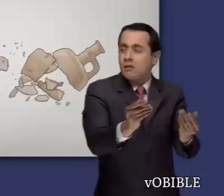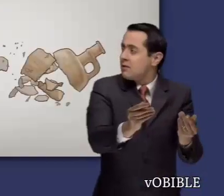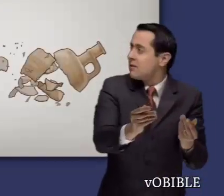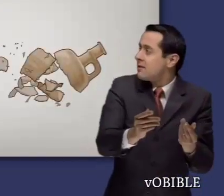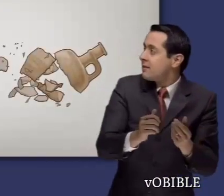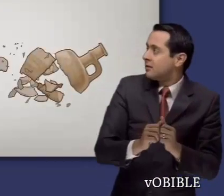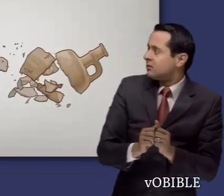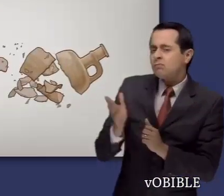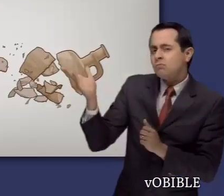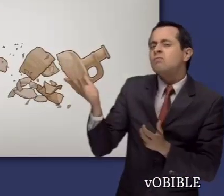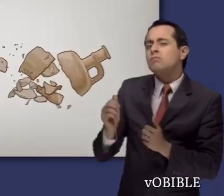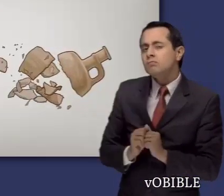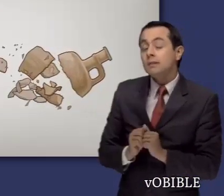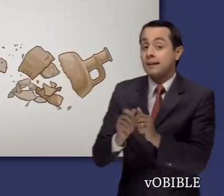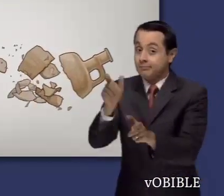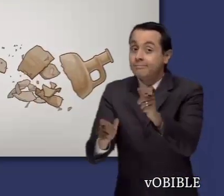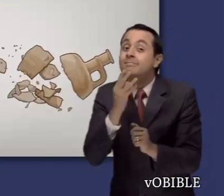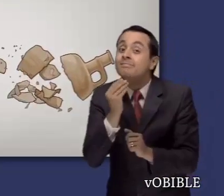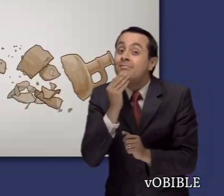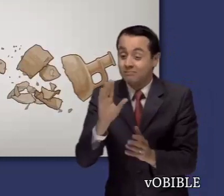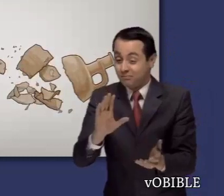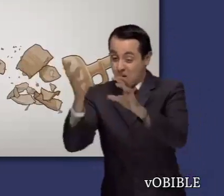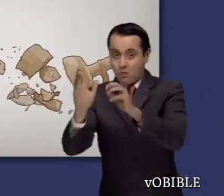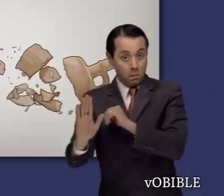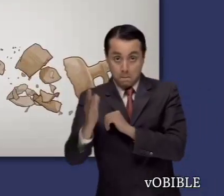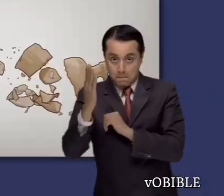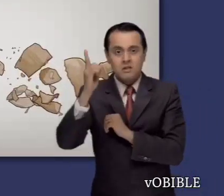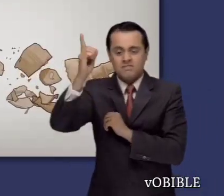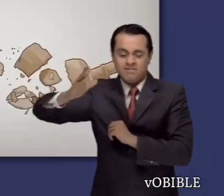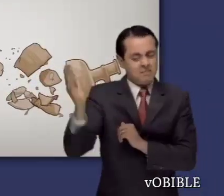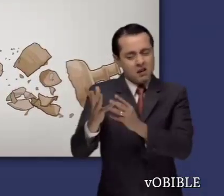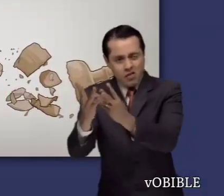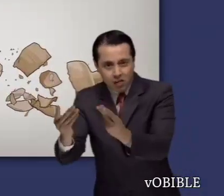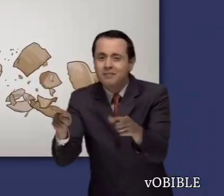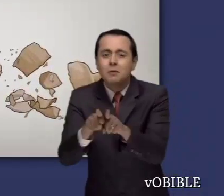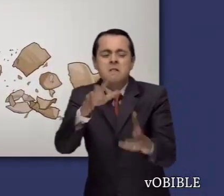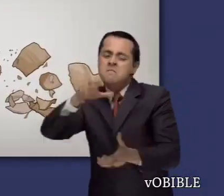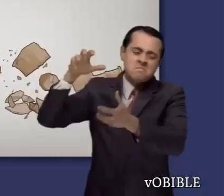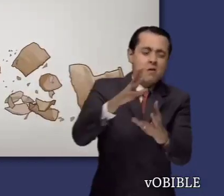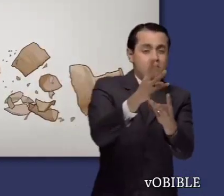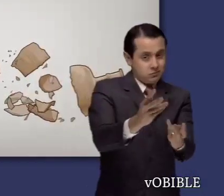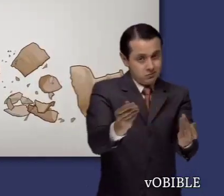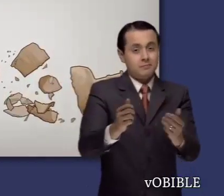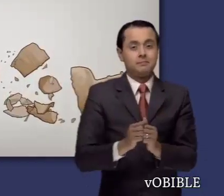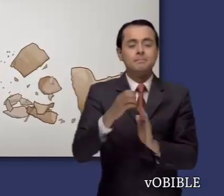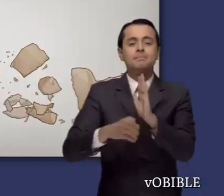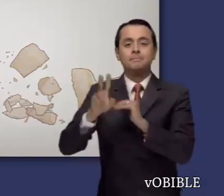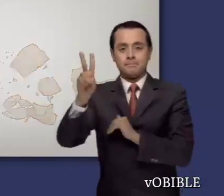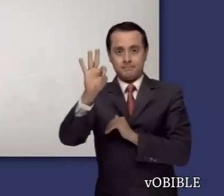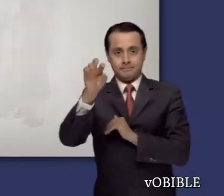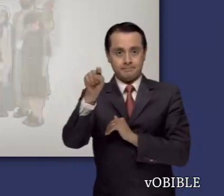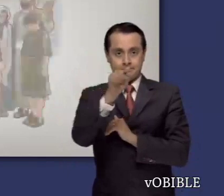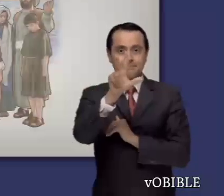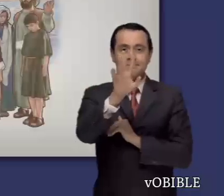Siguiendo las instrucciones de Jehová, Jeremías rompe una vasija de barro para ilustrar que Dios castigaría a la nación por su mala conducta.